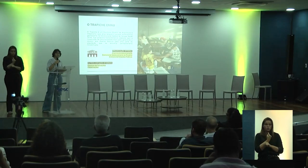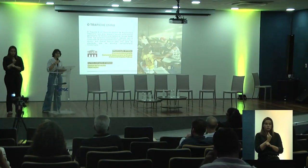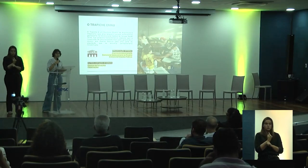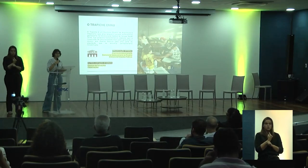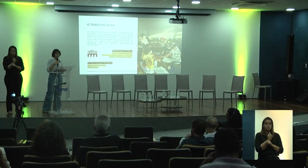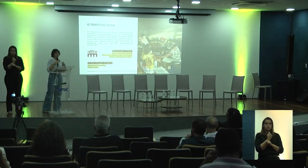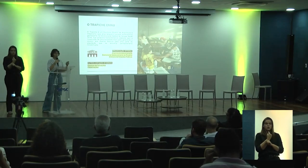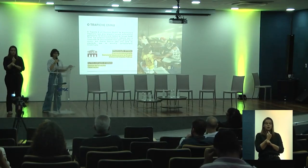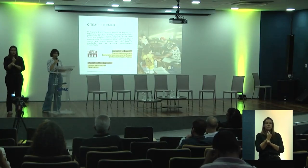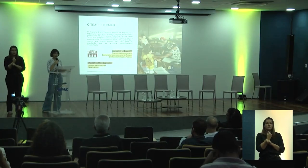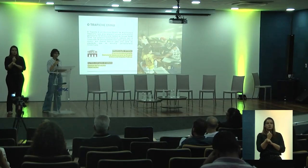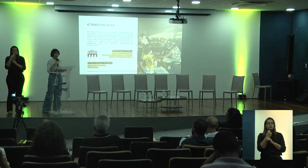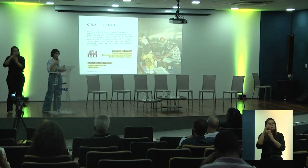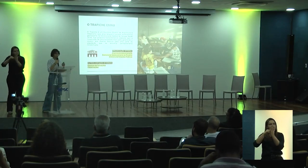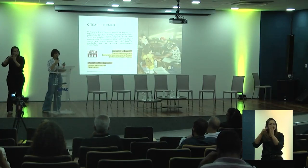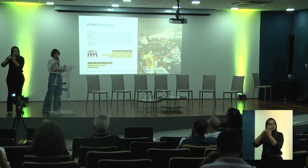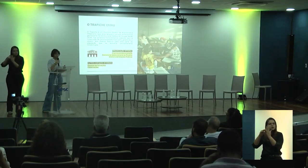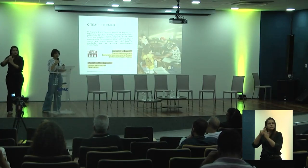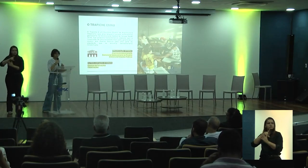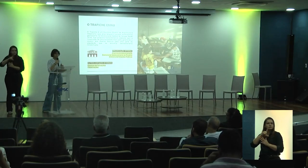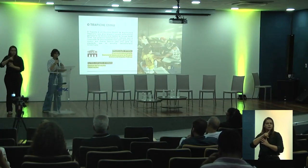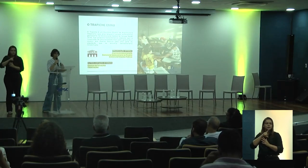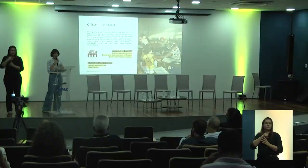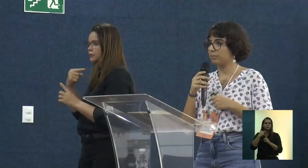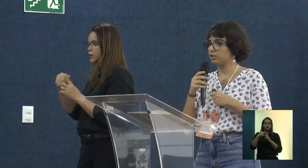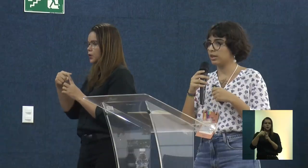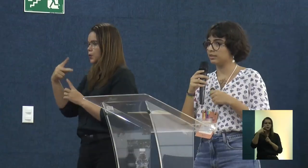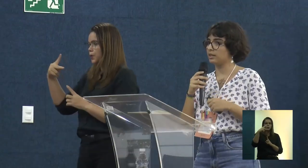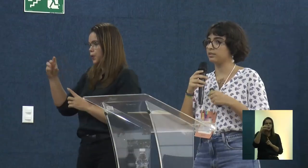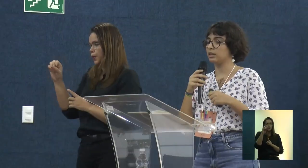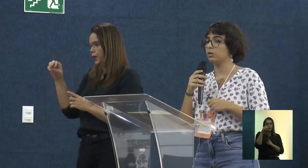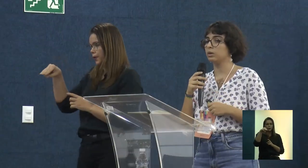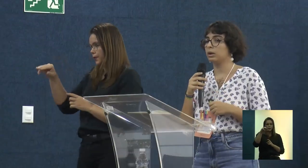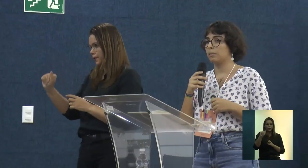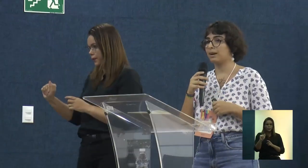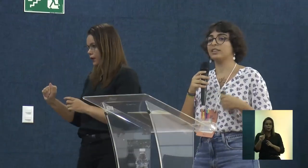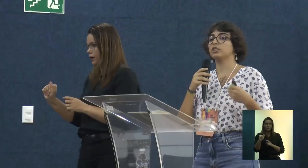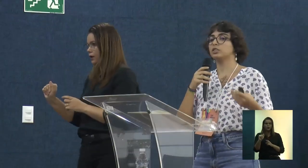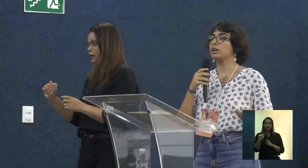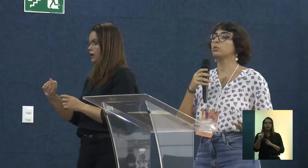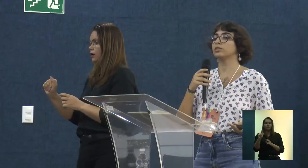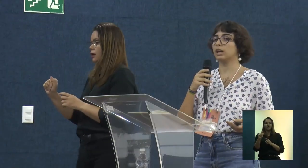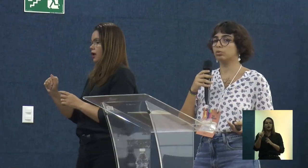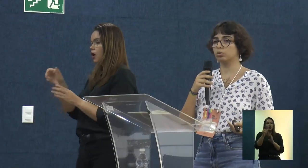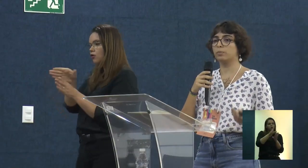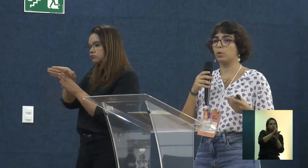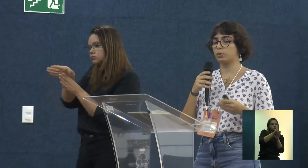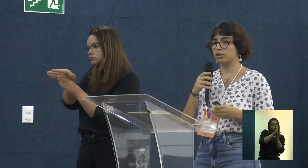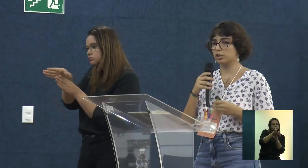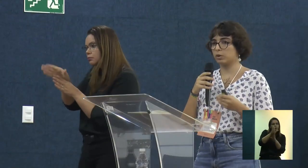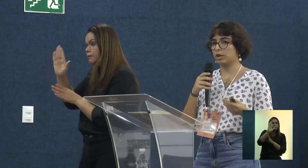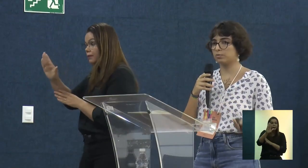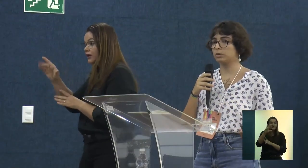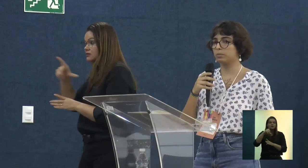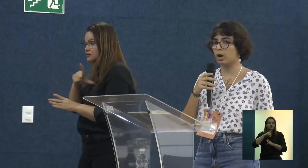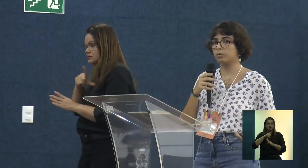-Modelo que tem... E aí, como eu falei, o poema é um programa de orientação, mas a gente tem um estatuto próprio, a gente tem um regimento próprio